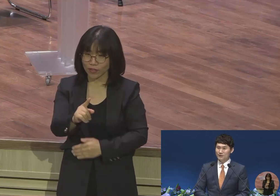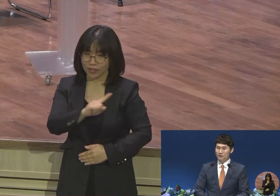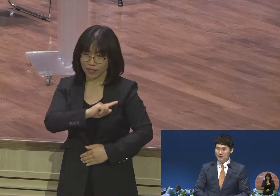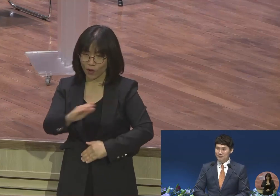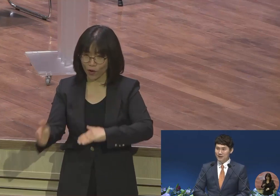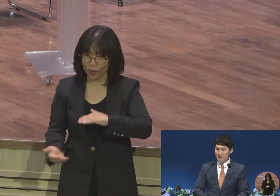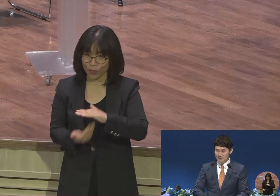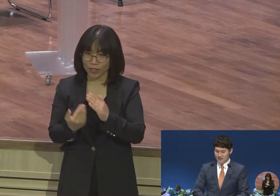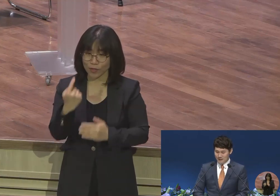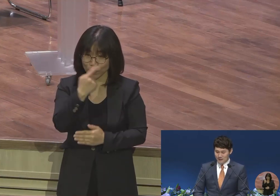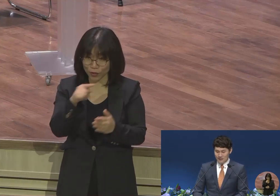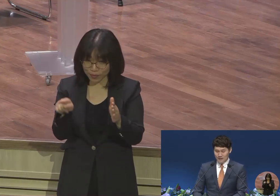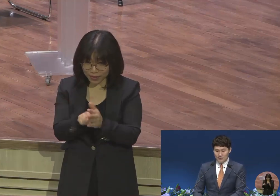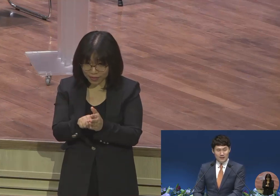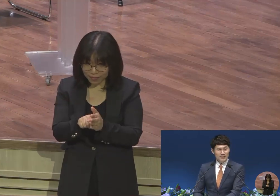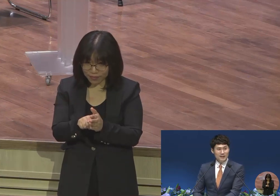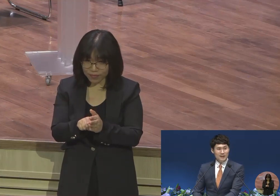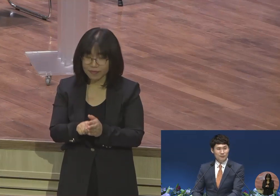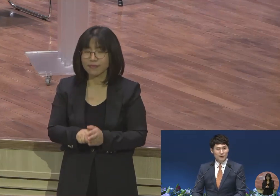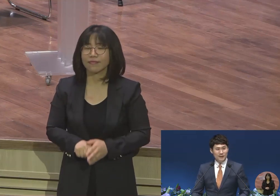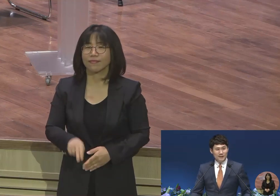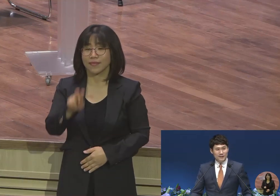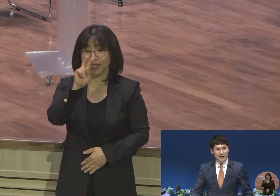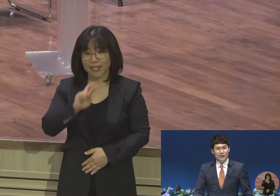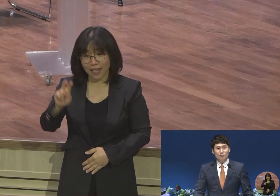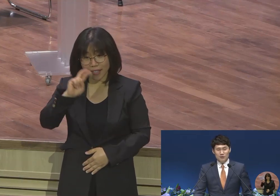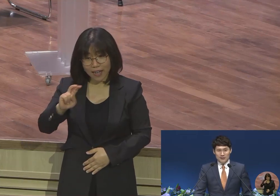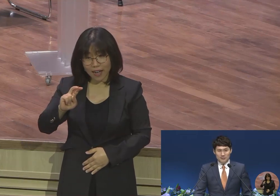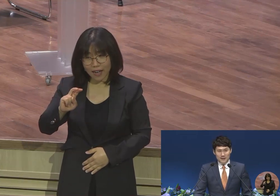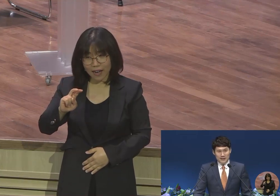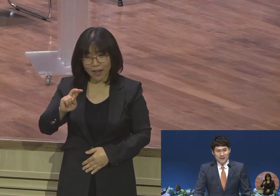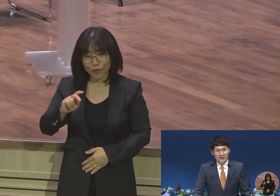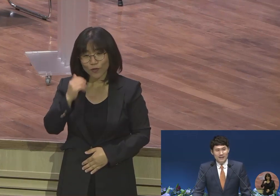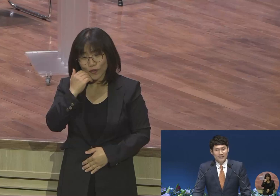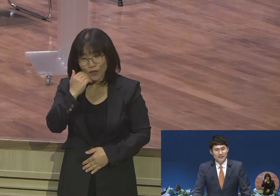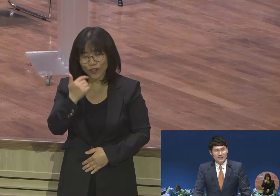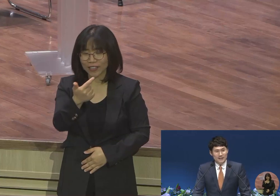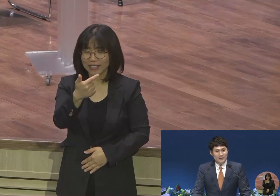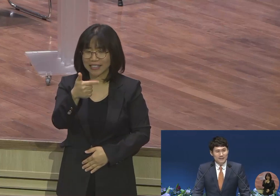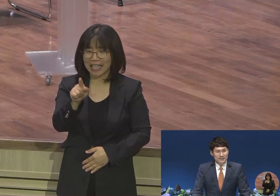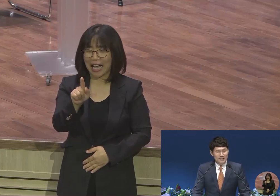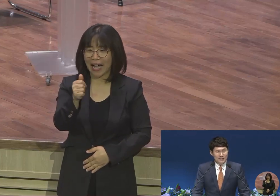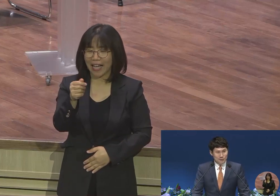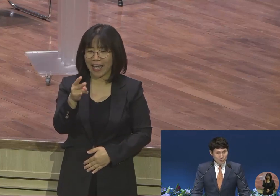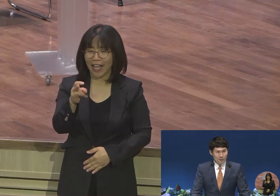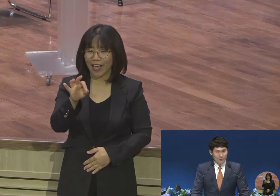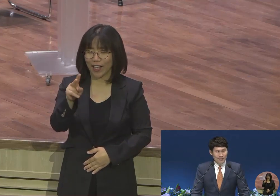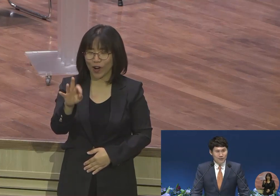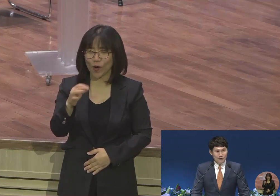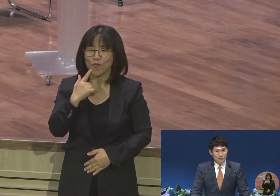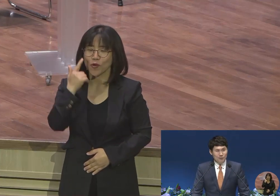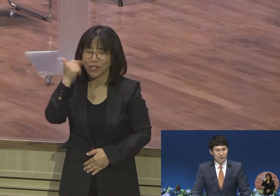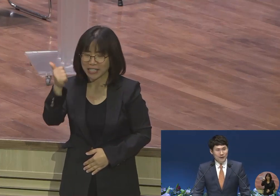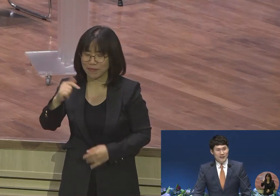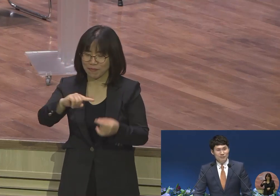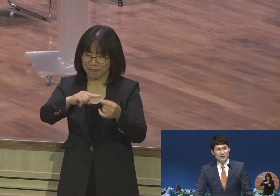줄로 믿습니다 특히 이 찬양 우리 나예용 목사님이 작사를 하셨고 우리 목동의 김은지